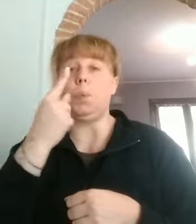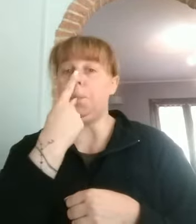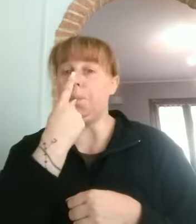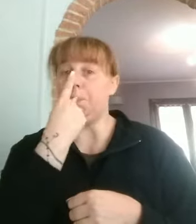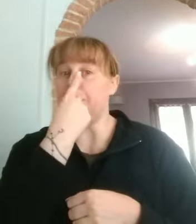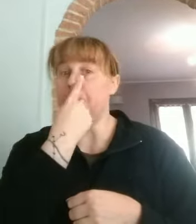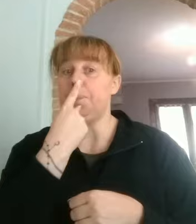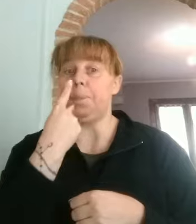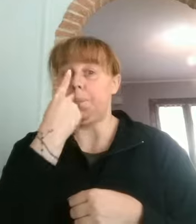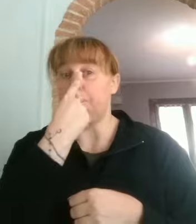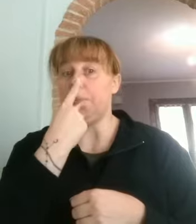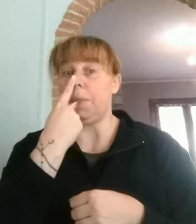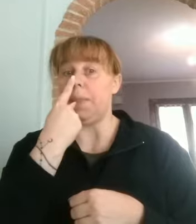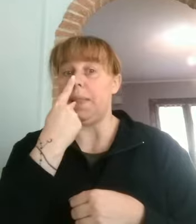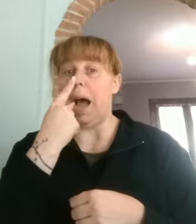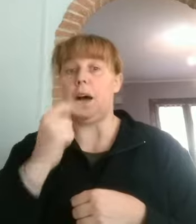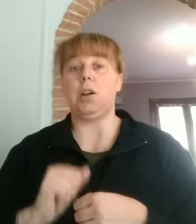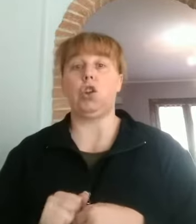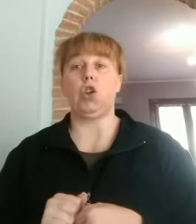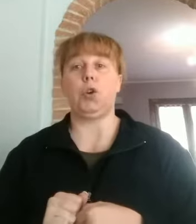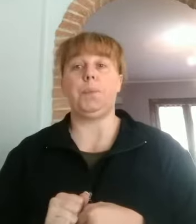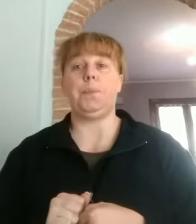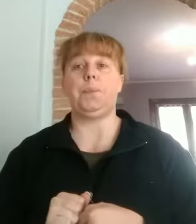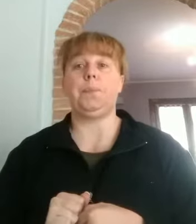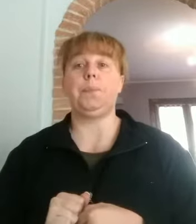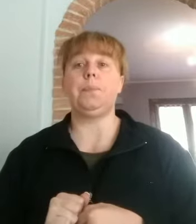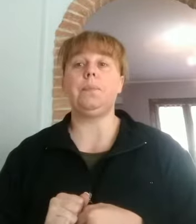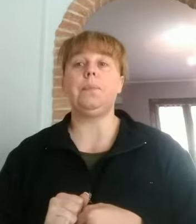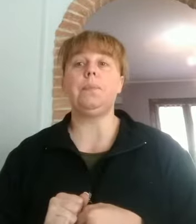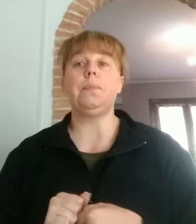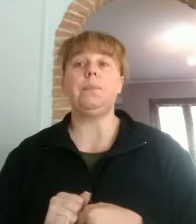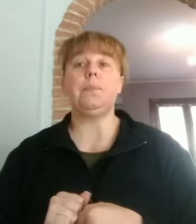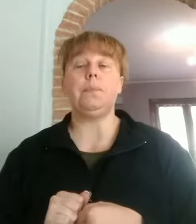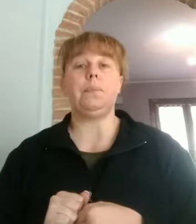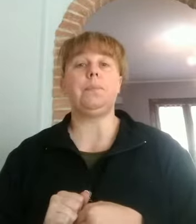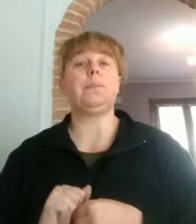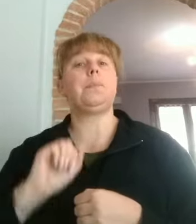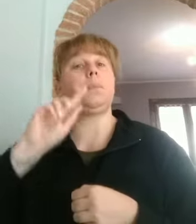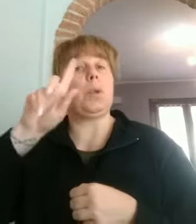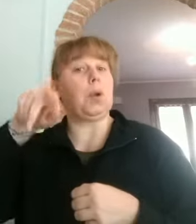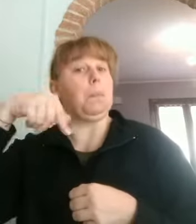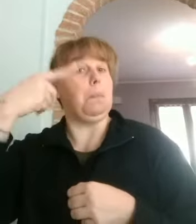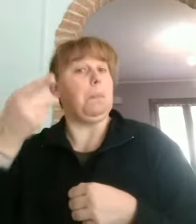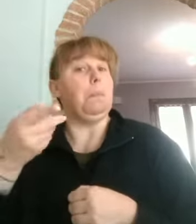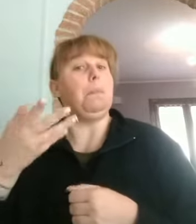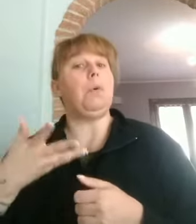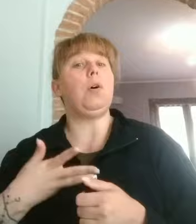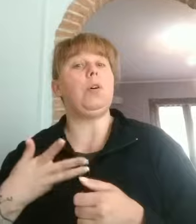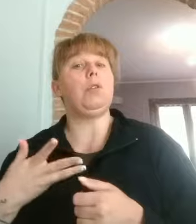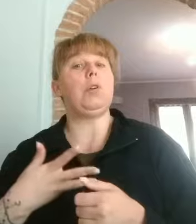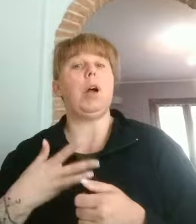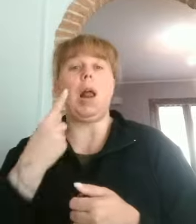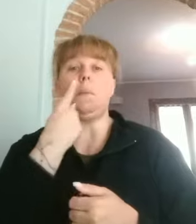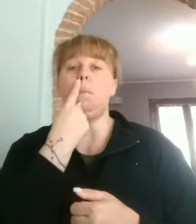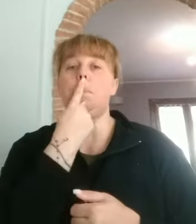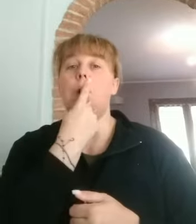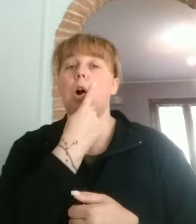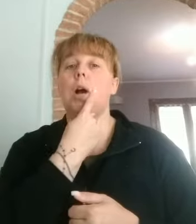naso. And my mouth, that's like a rose. E la mia bocca